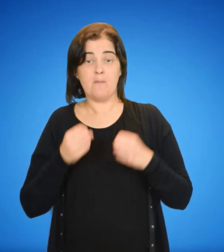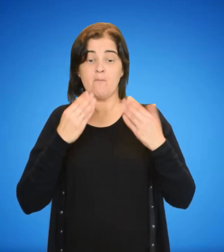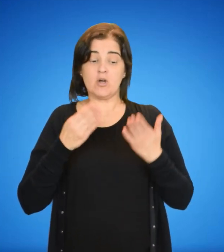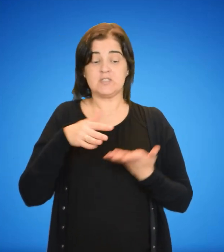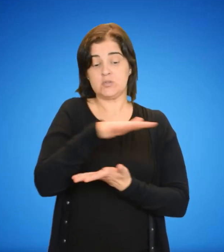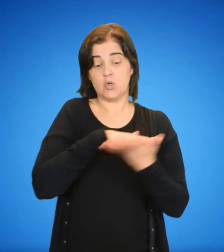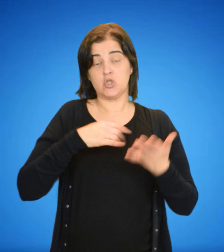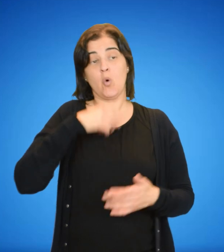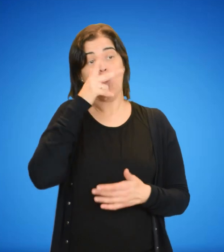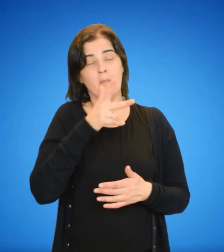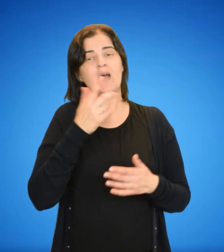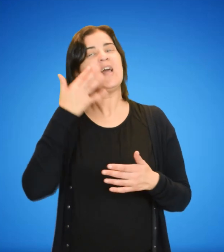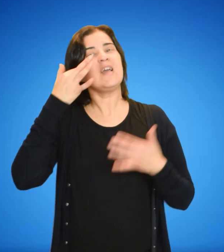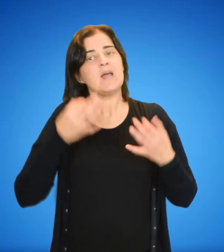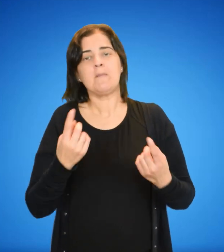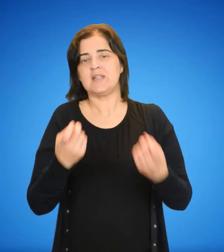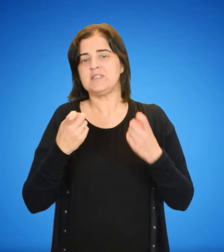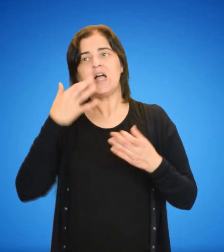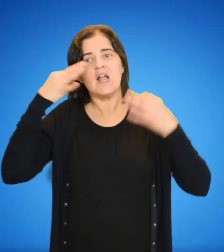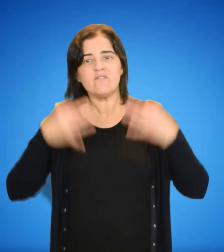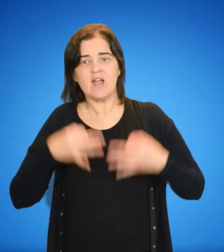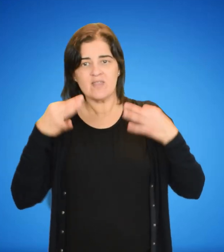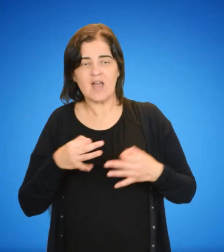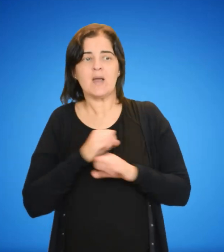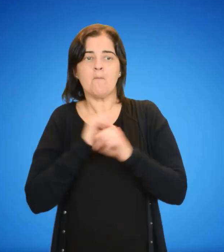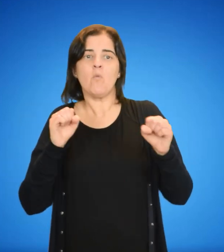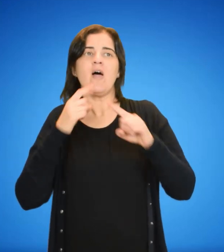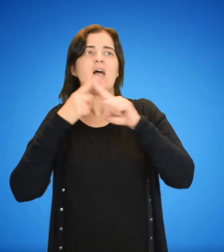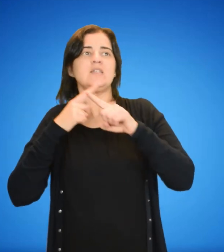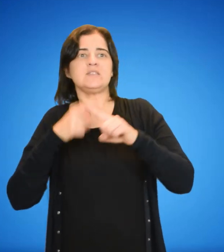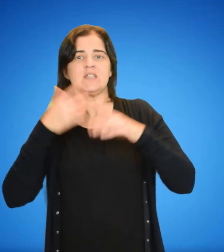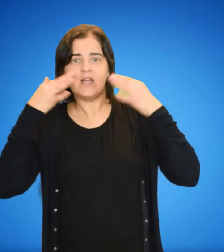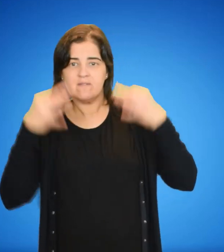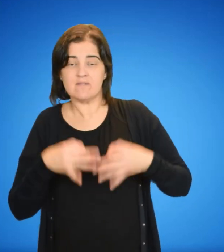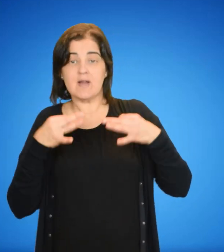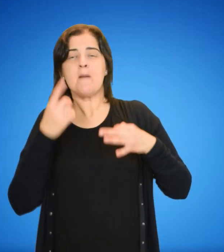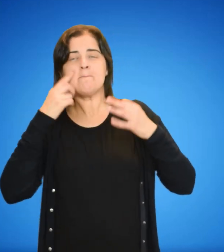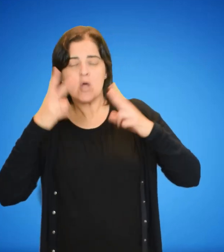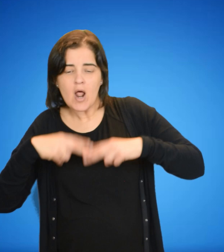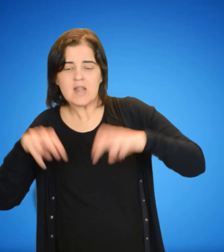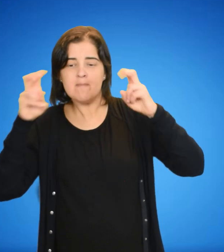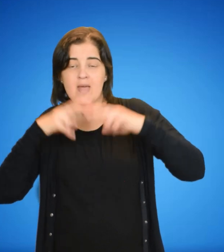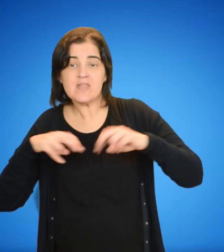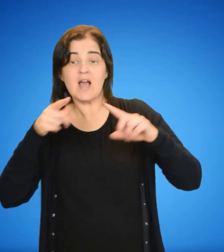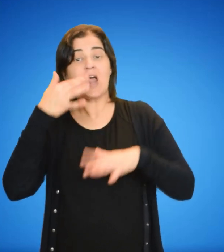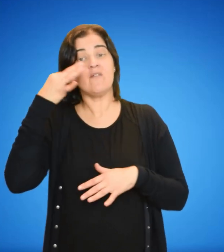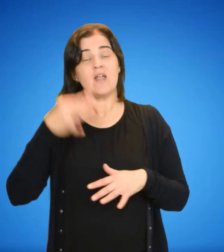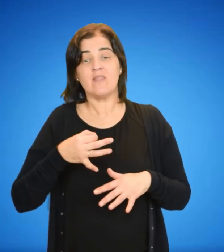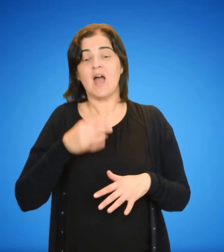necesita creer en verdades que garantizan la posibilidad misma de la existencia, pero al indagar estas verdades cae necesariamente